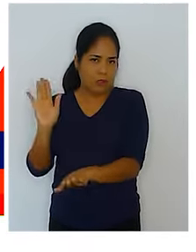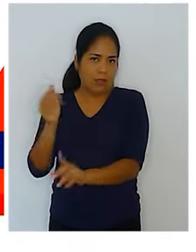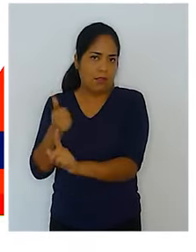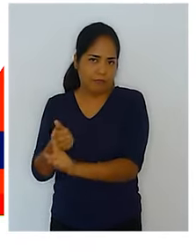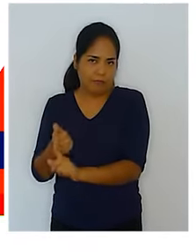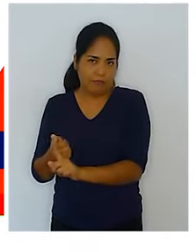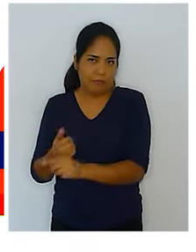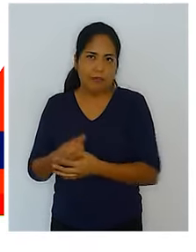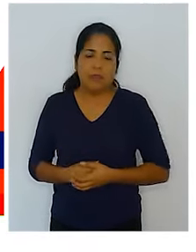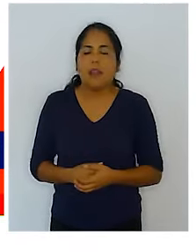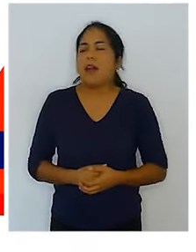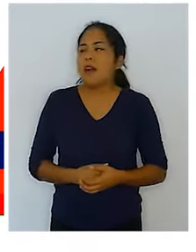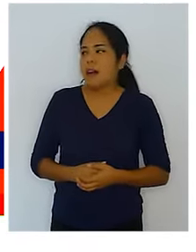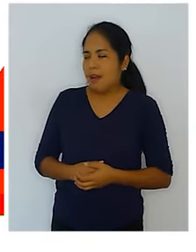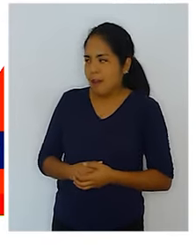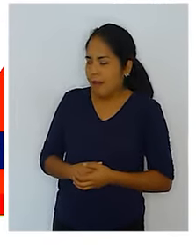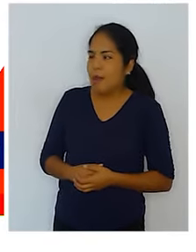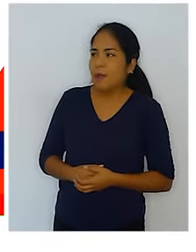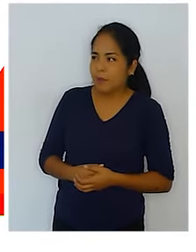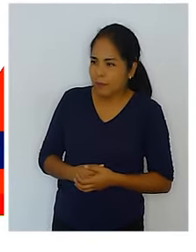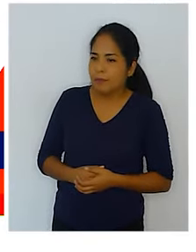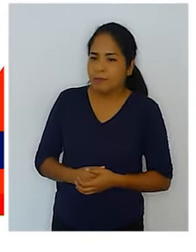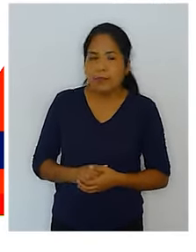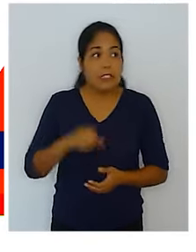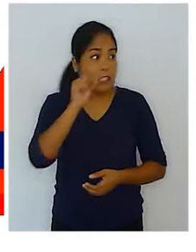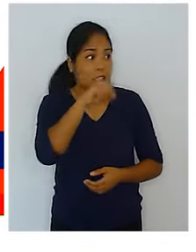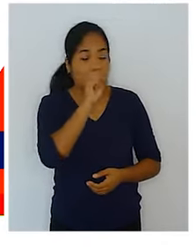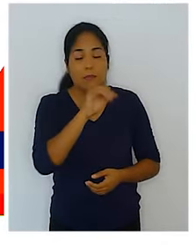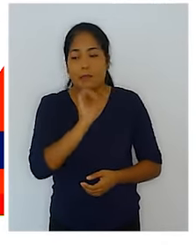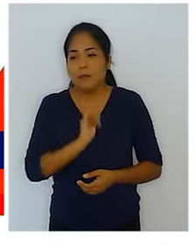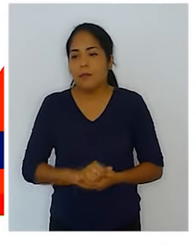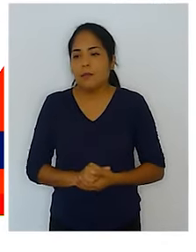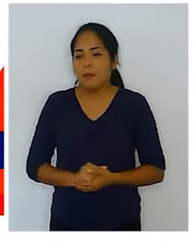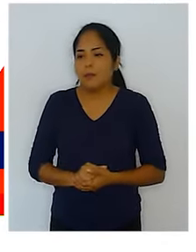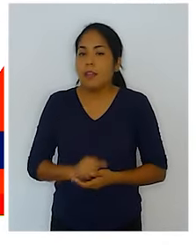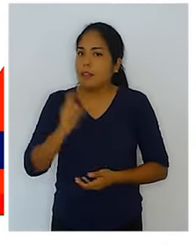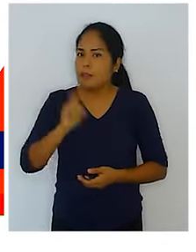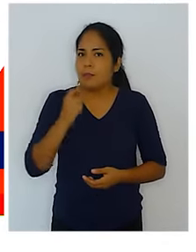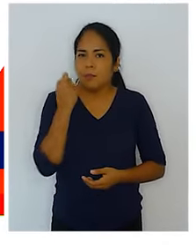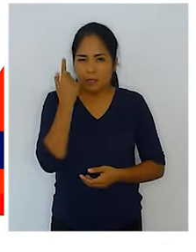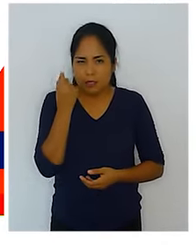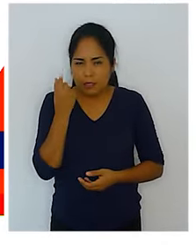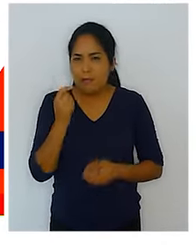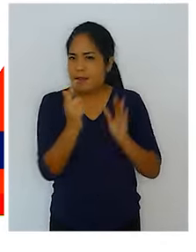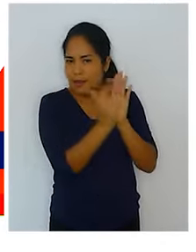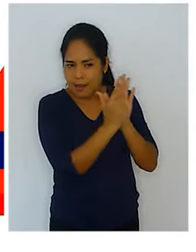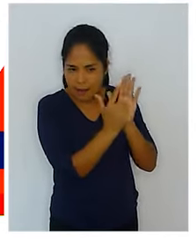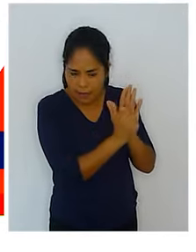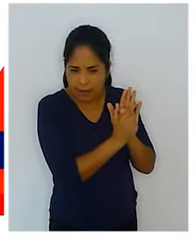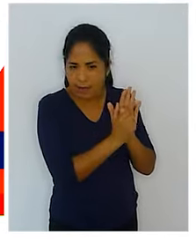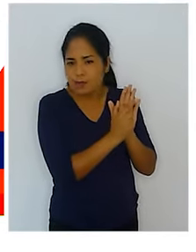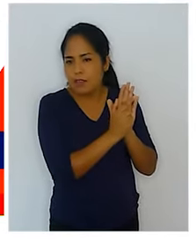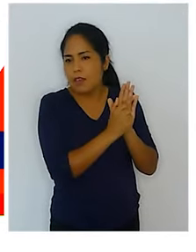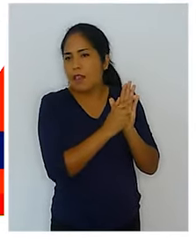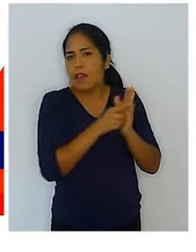declaración jurada. Bueno, y hay dos mecanismos ya. Exacto. Entonces, hay que entender, sí, nuestra ley general